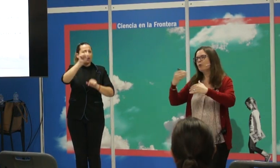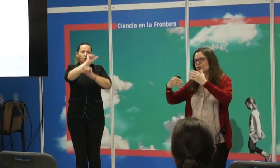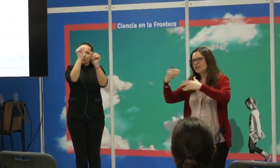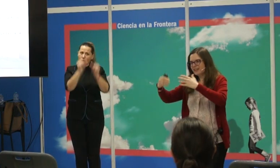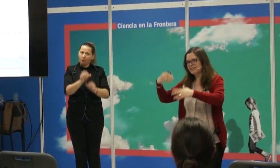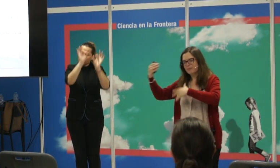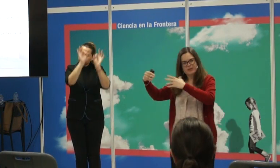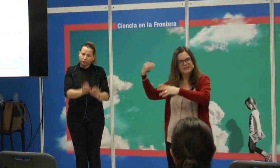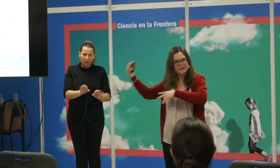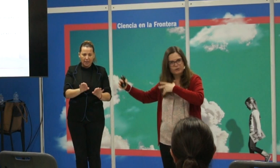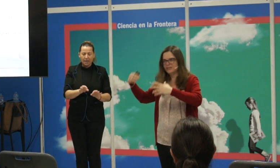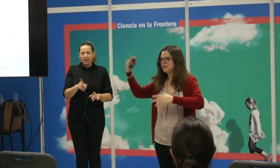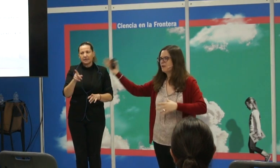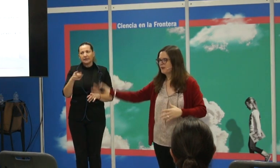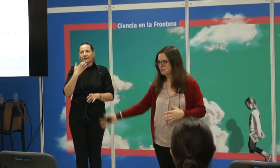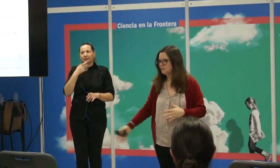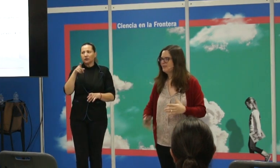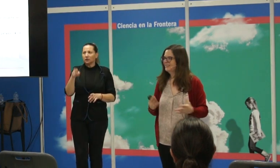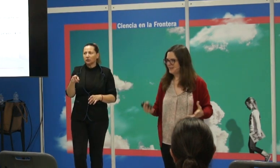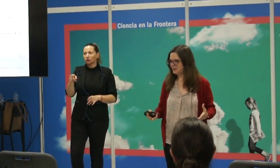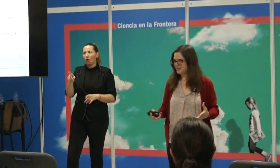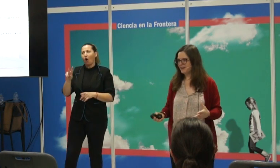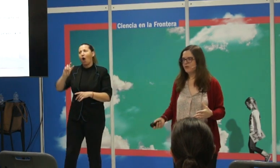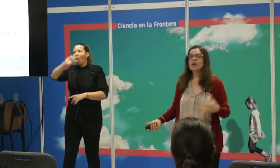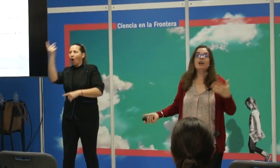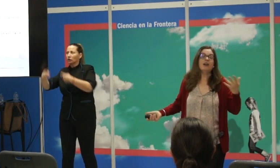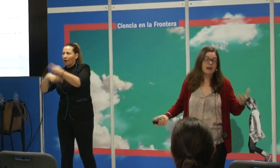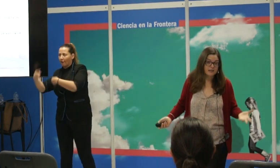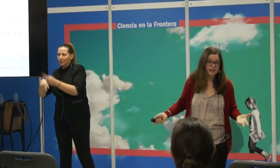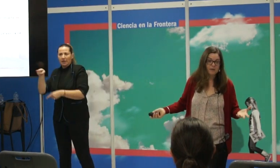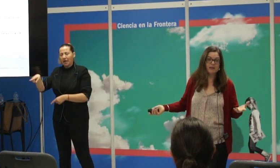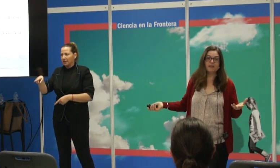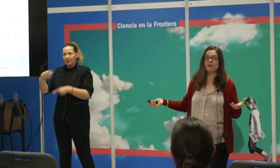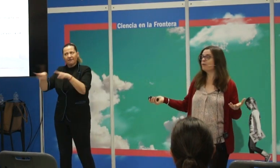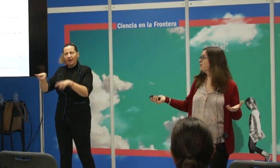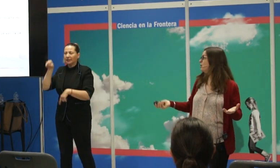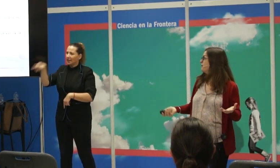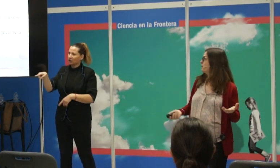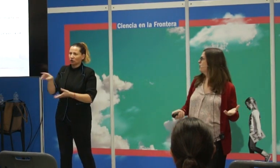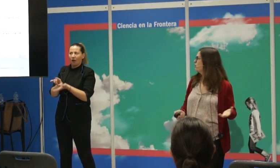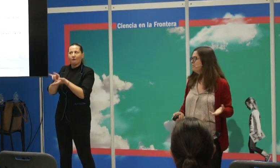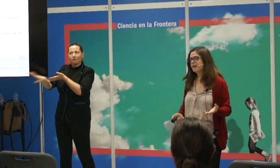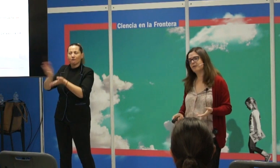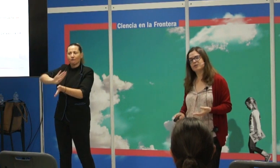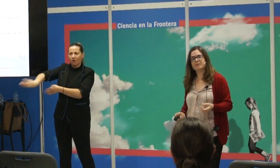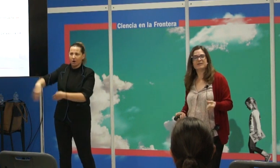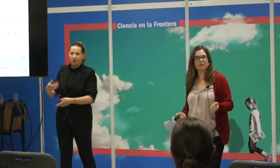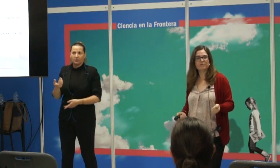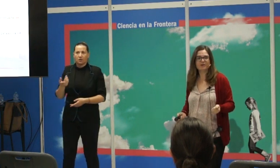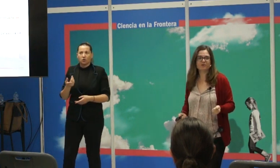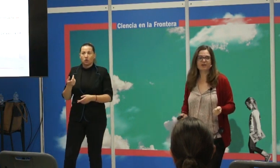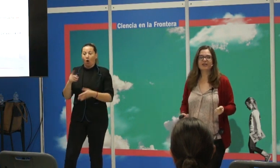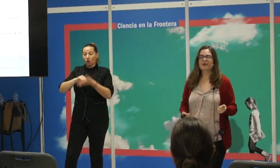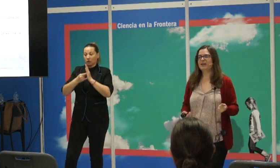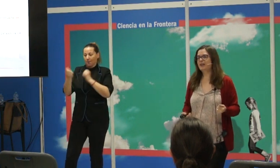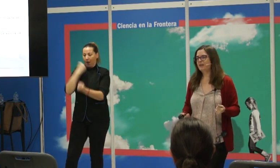entonces si tú consideras que pueden ser de otra, estás fuera del grupo, etc. También las formas de organización económica, los sistemas económicos.